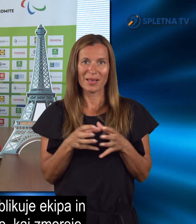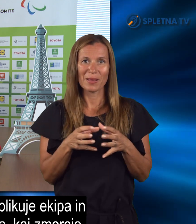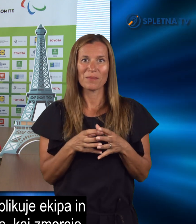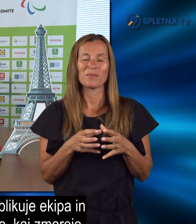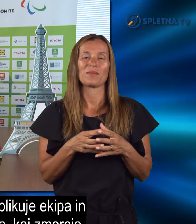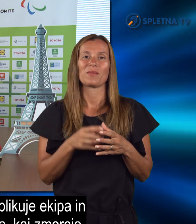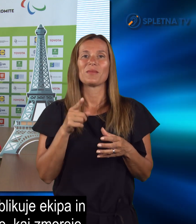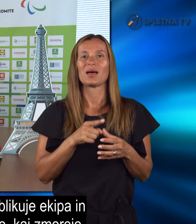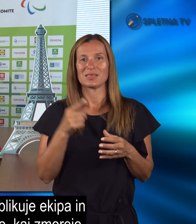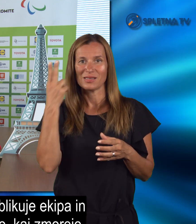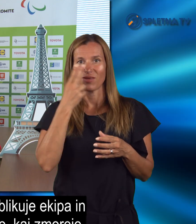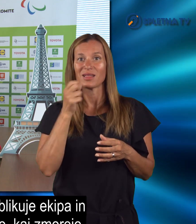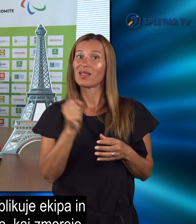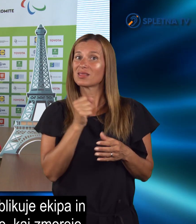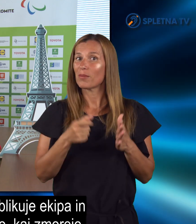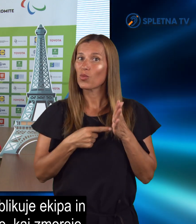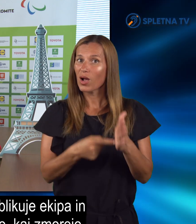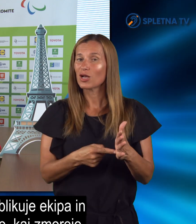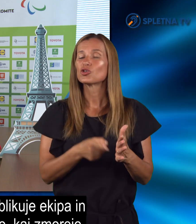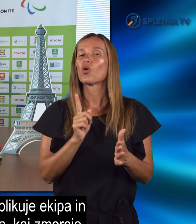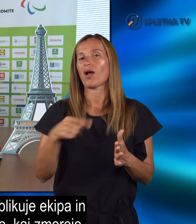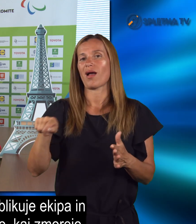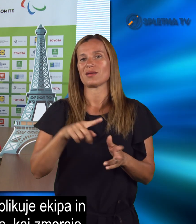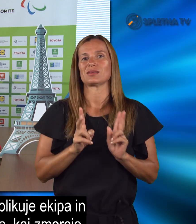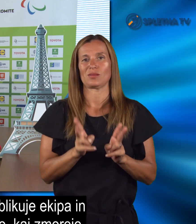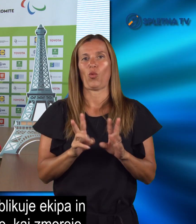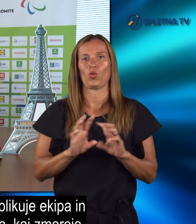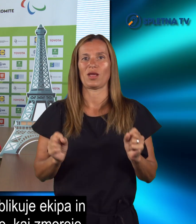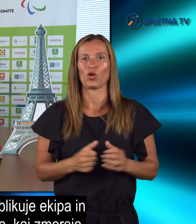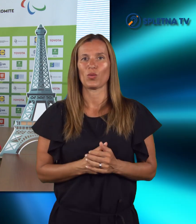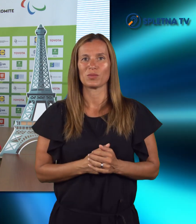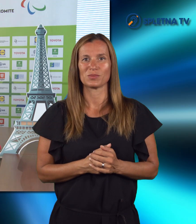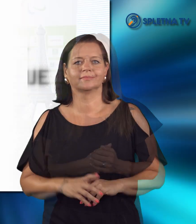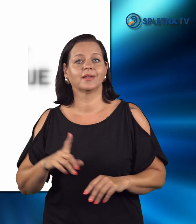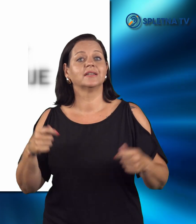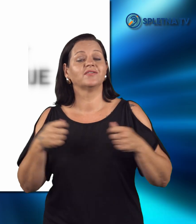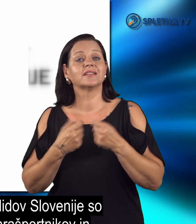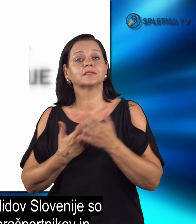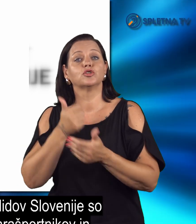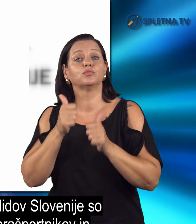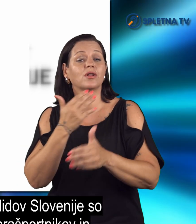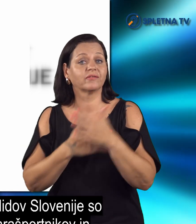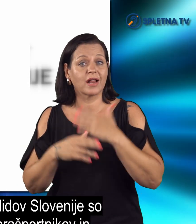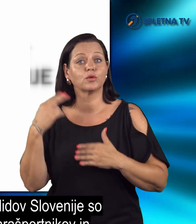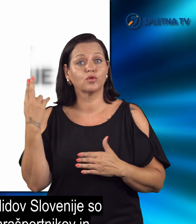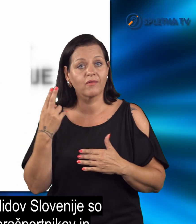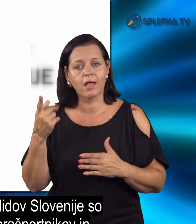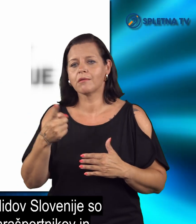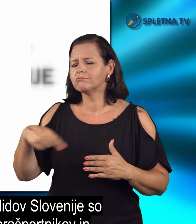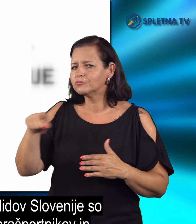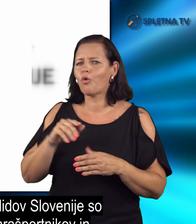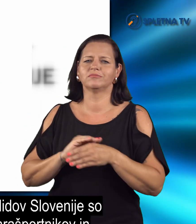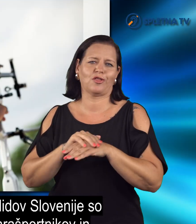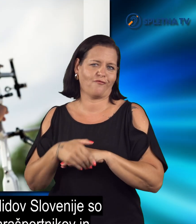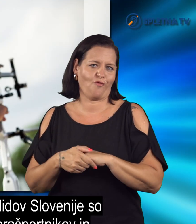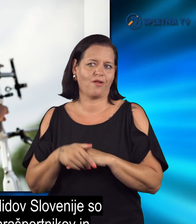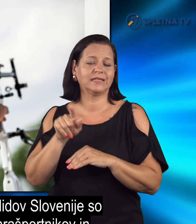ekipa in pa seveda, da pokažejo, kaj zmorejo. Na zvezi za šport in validov